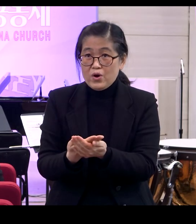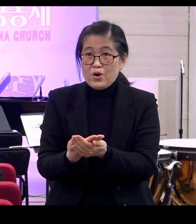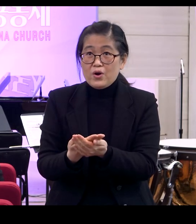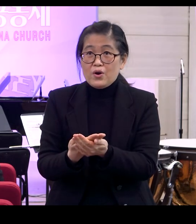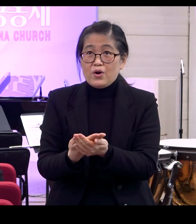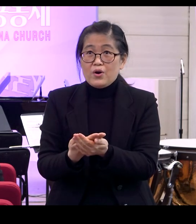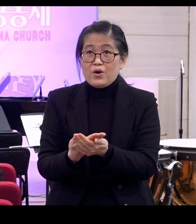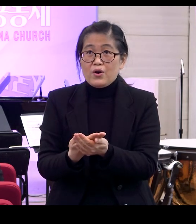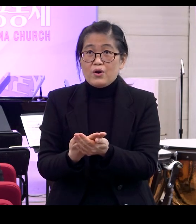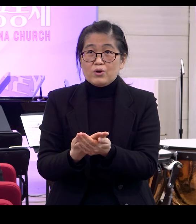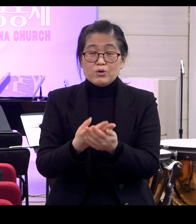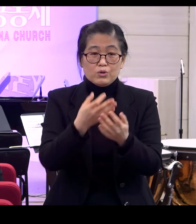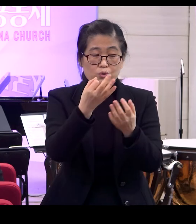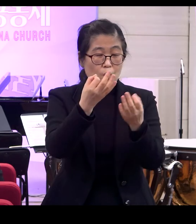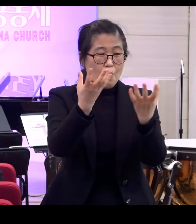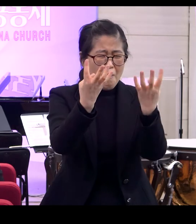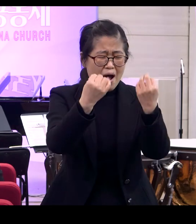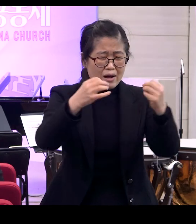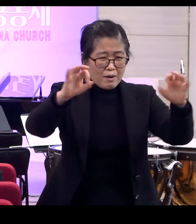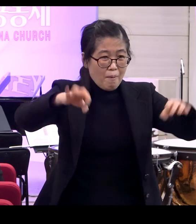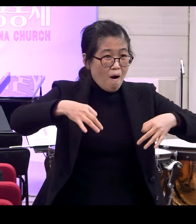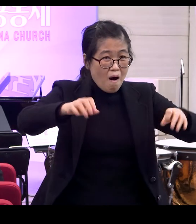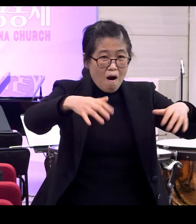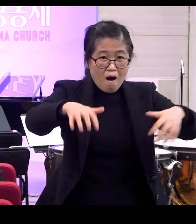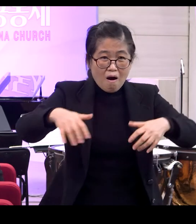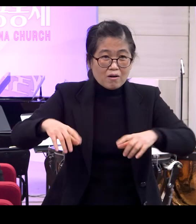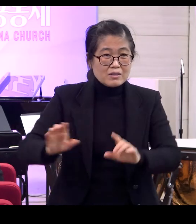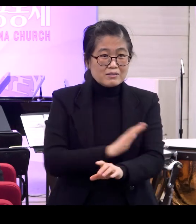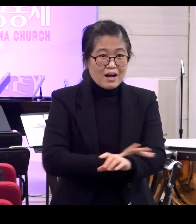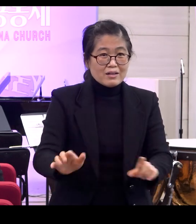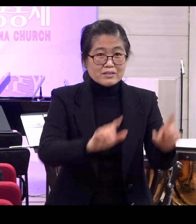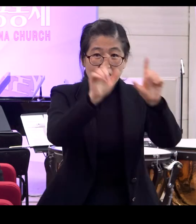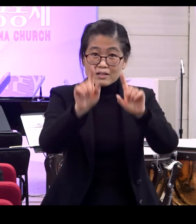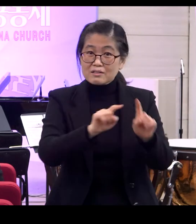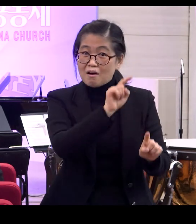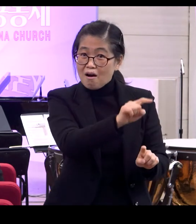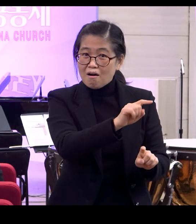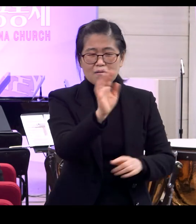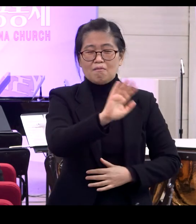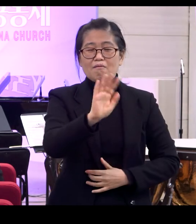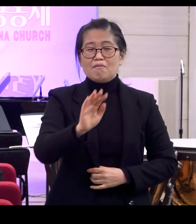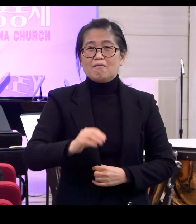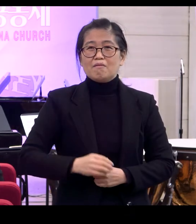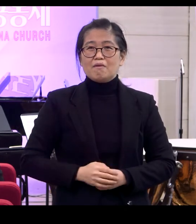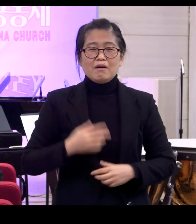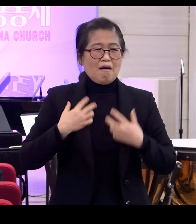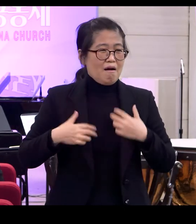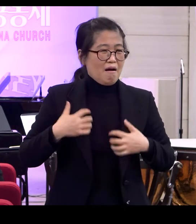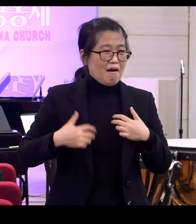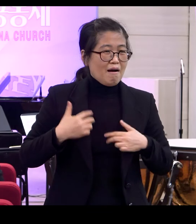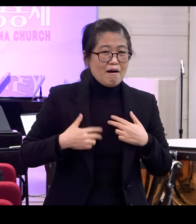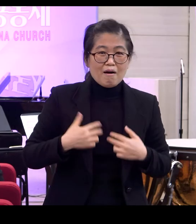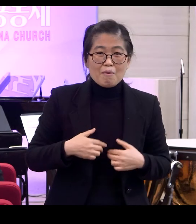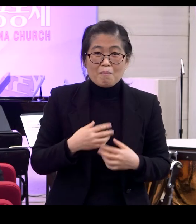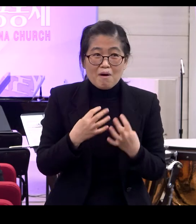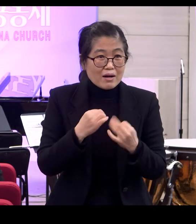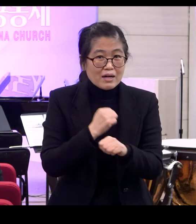똑바로 사는 거예요 돈 많이 버는 게 잘 사는 게 아니에요 무슨 이런저런 거 즐거운 거 재밌는 거 많이 하는 게 중요한 게 아니에요